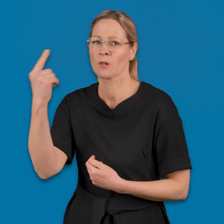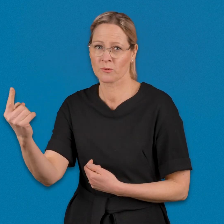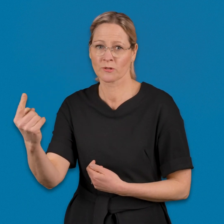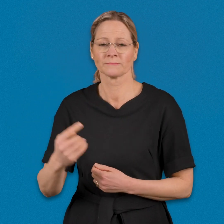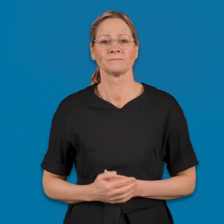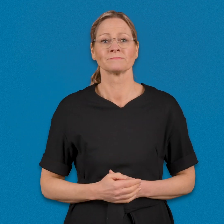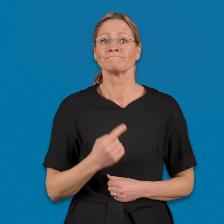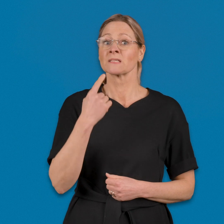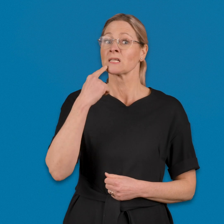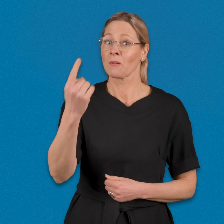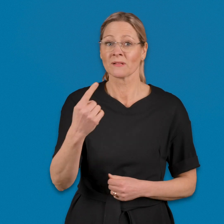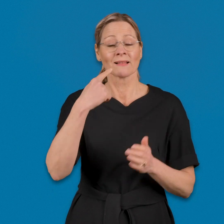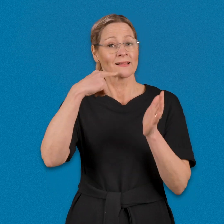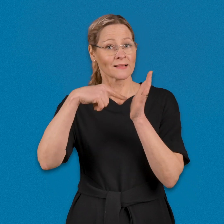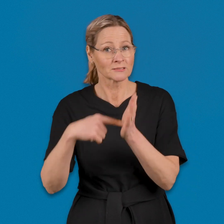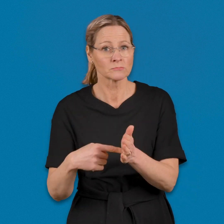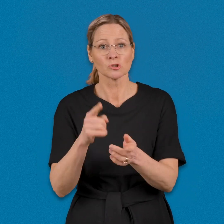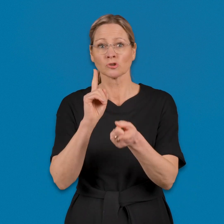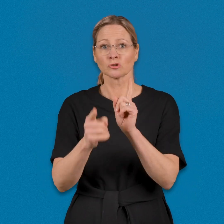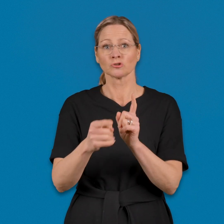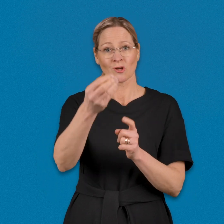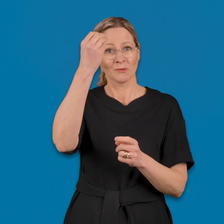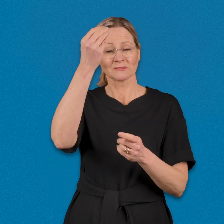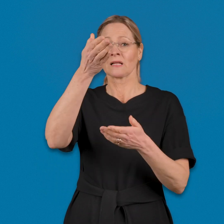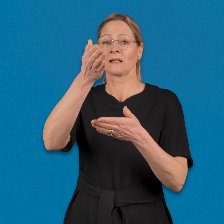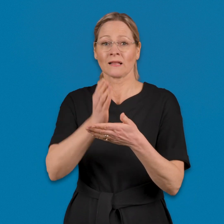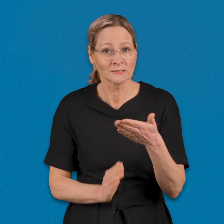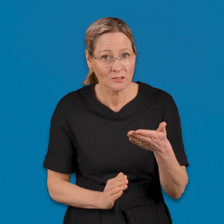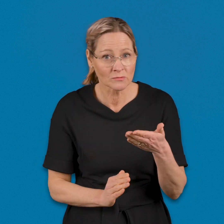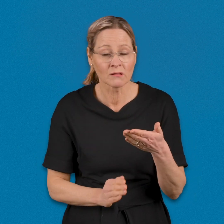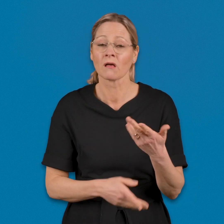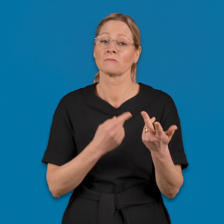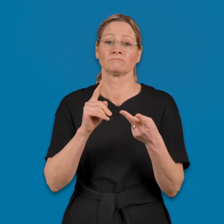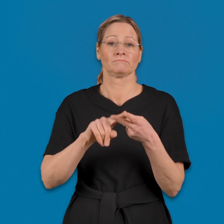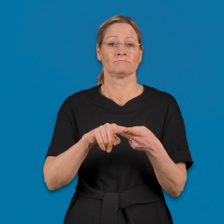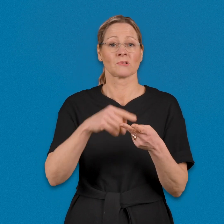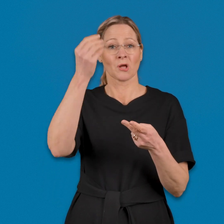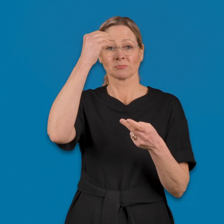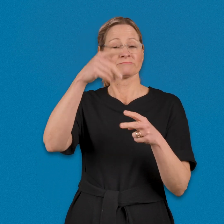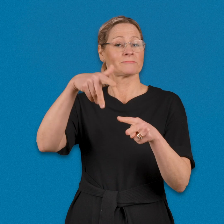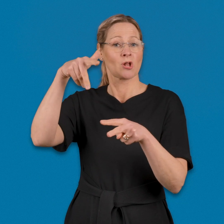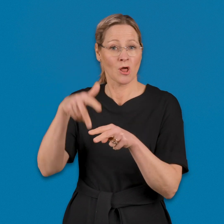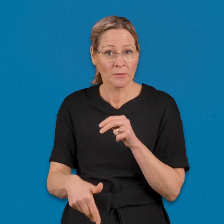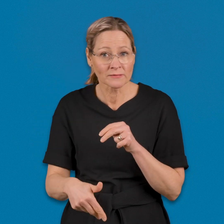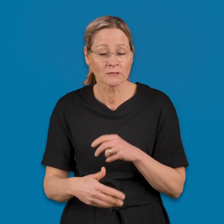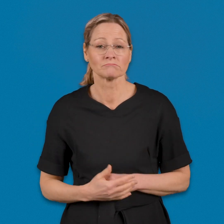opiskelutulkillesi. Ilmoita esimerkiksi, jos keskeytät opiskelusi, lopetat